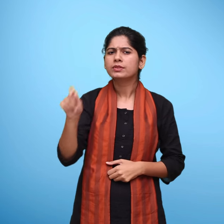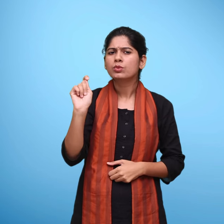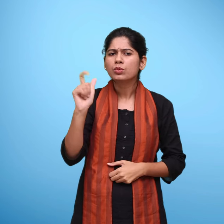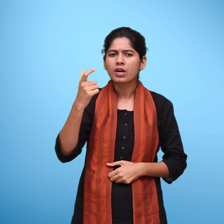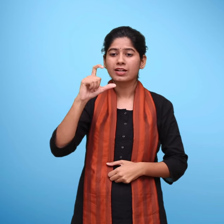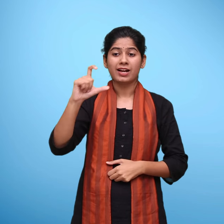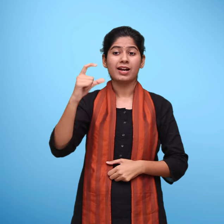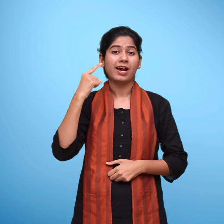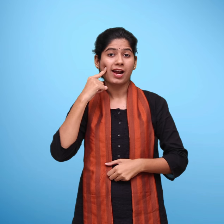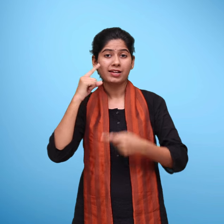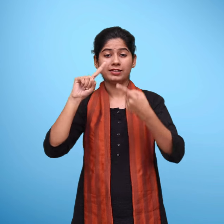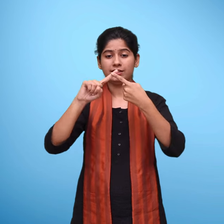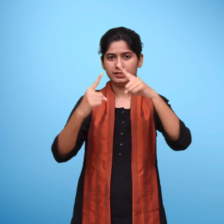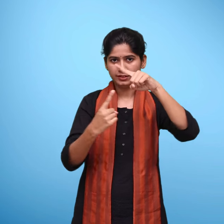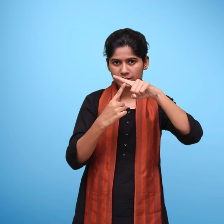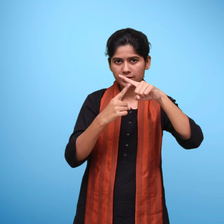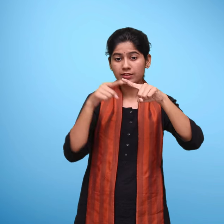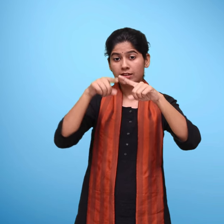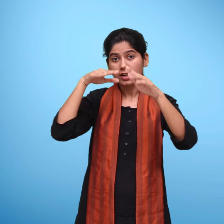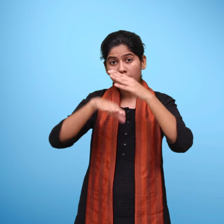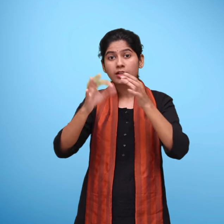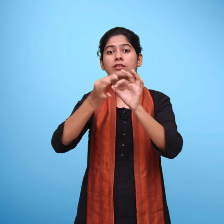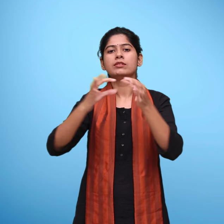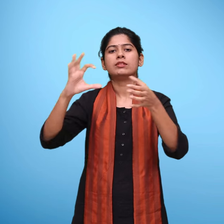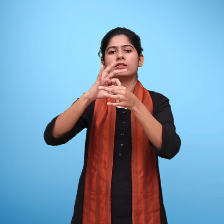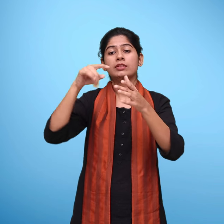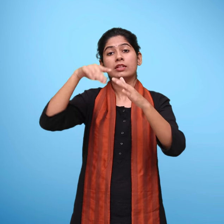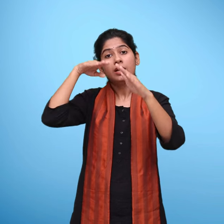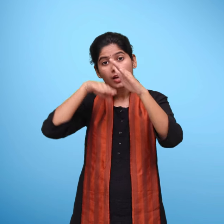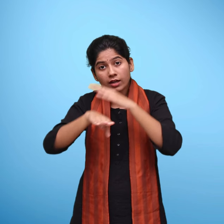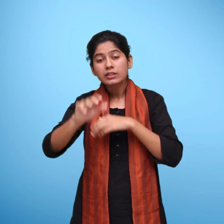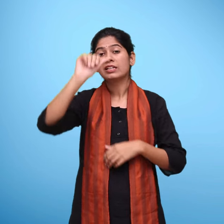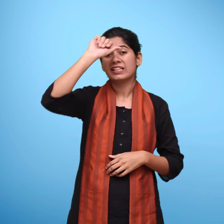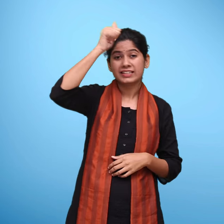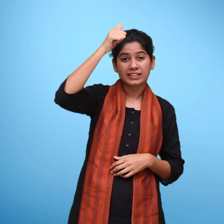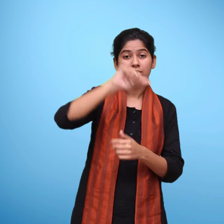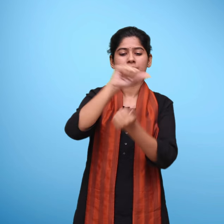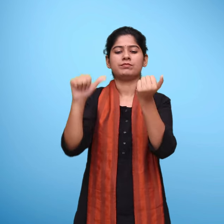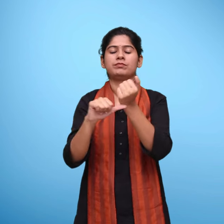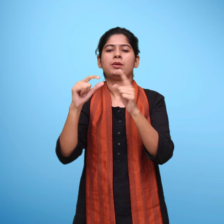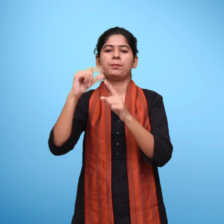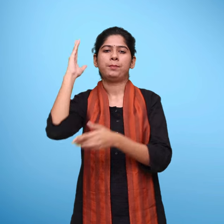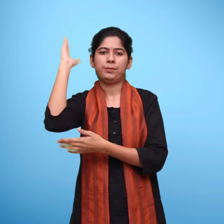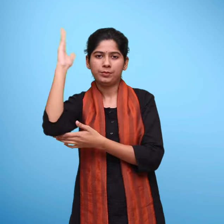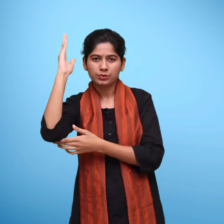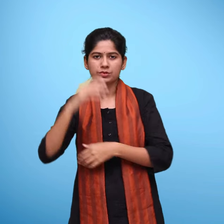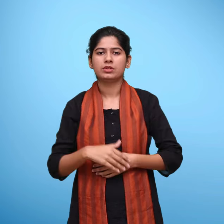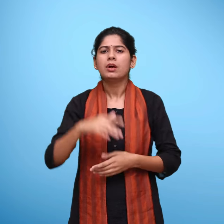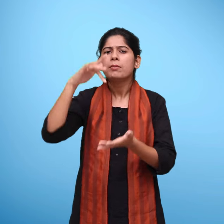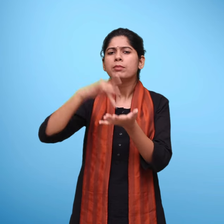सहायक आचार हिंदी C.I.E.T. राष्ट्रे शैक्षिक अनुसंधान